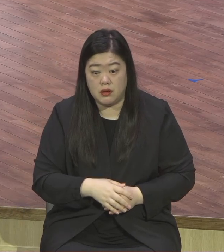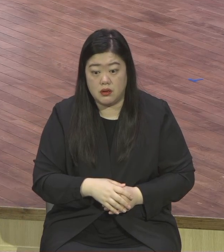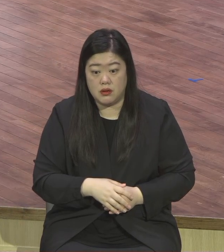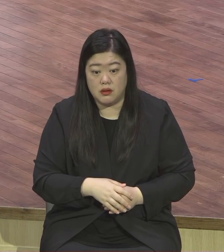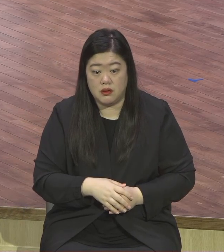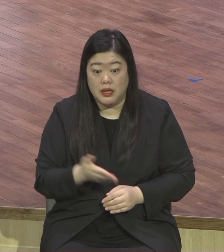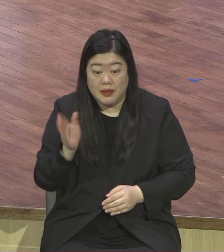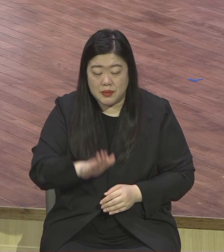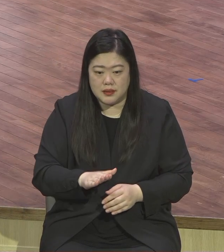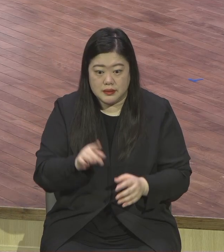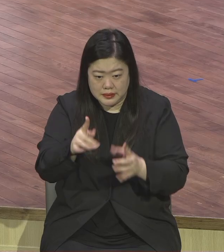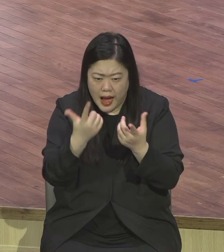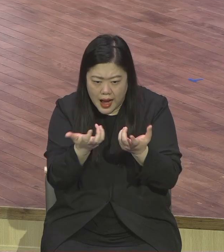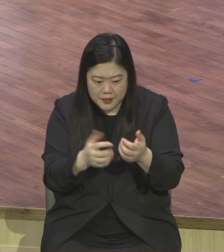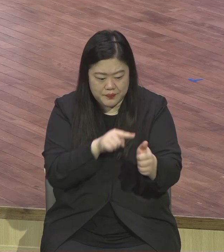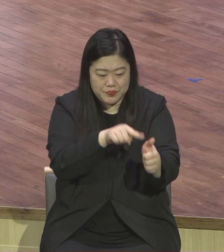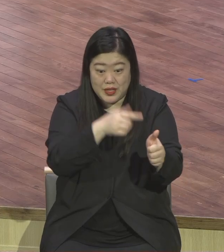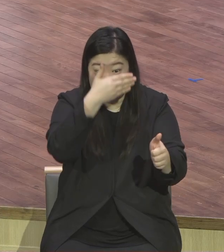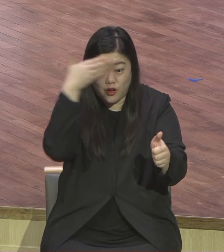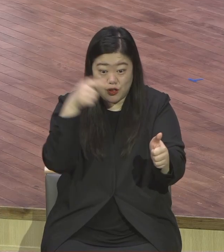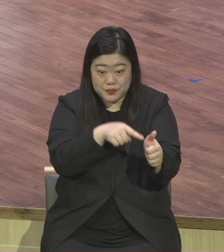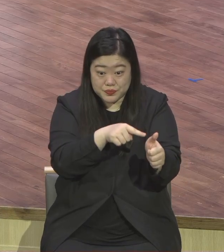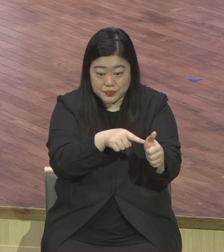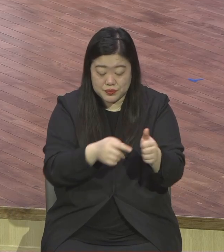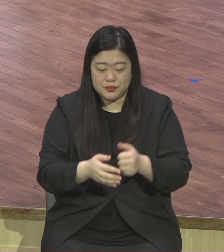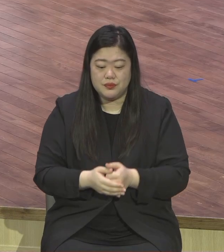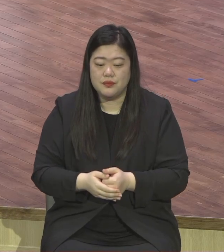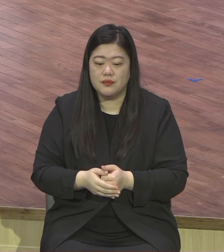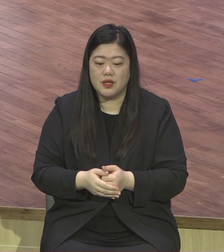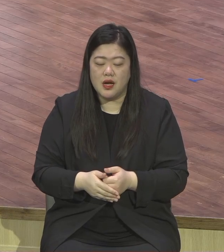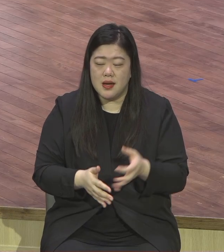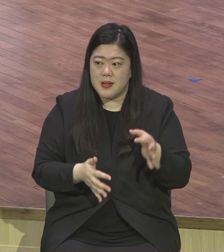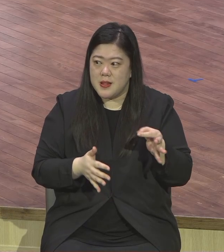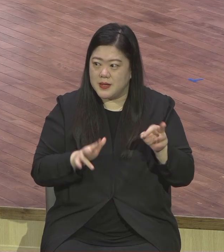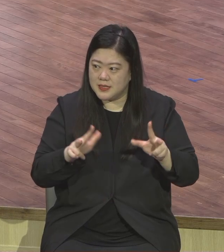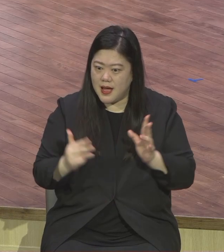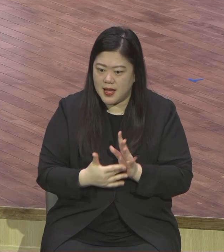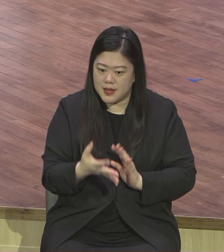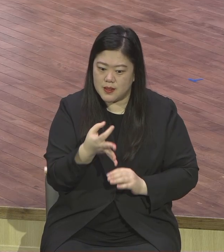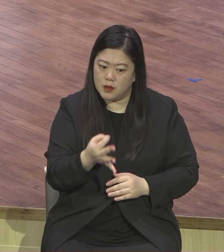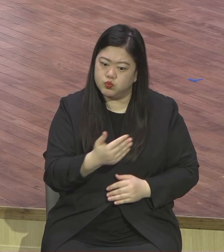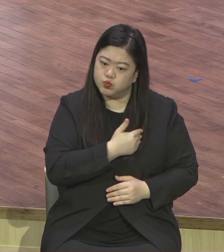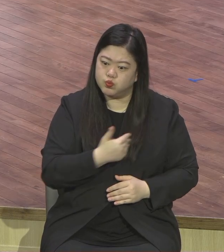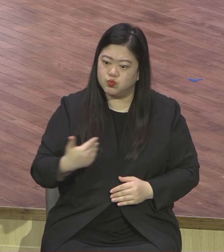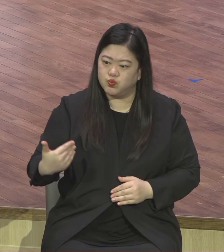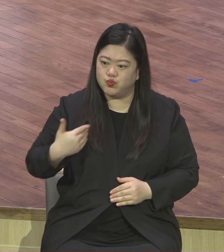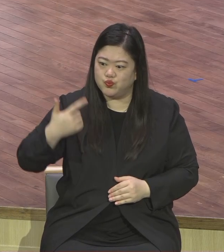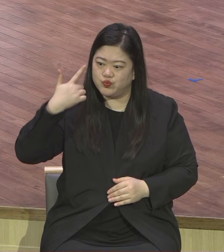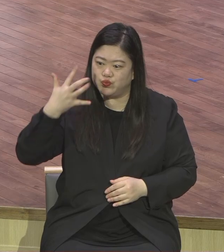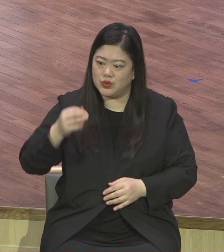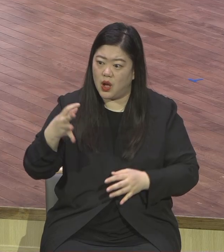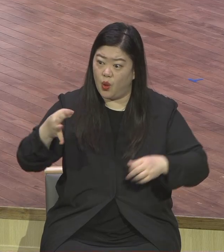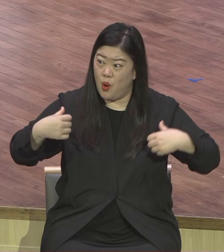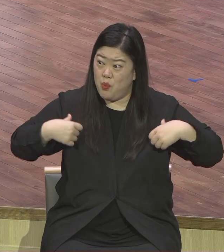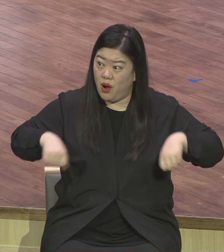물질에 대해서 어떤 생각을 가지고 이사하는지를 정확하게 설명하십니다. 29절입니다. 또